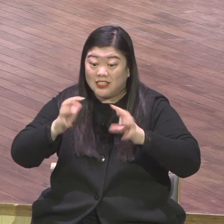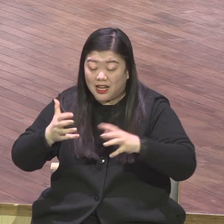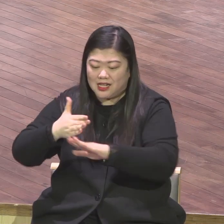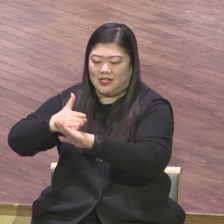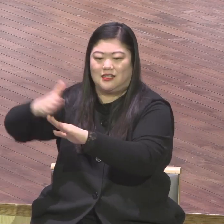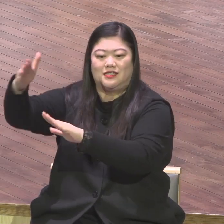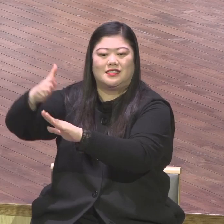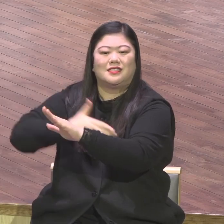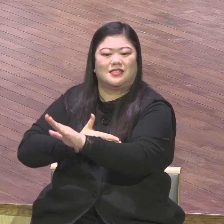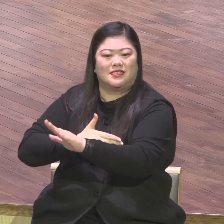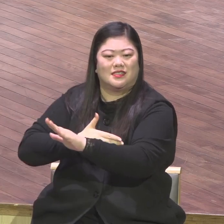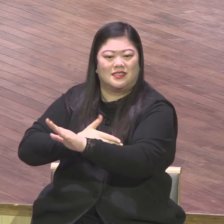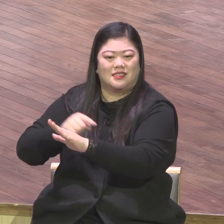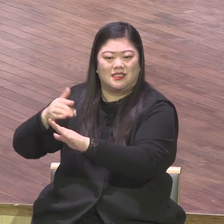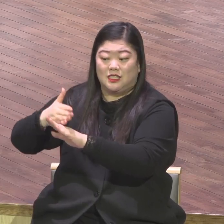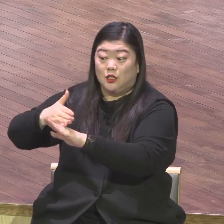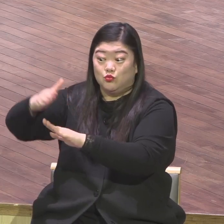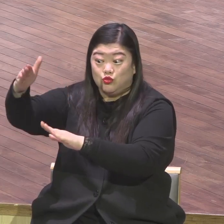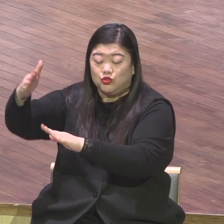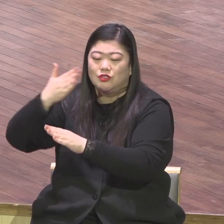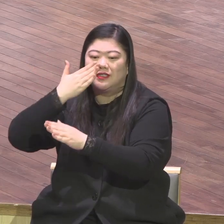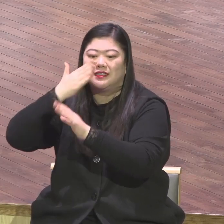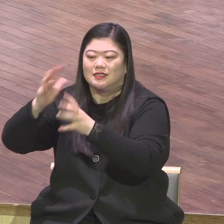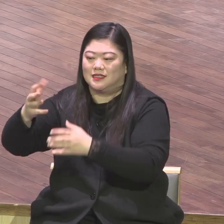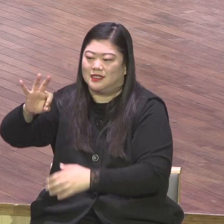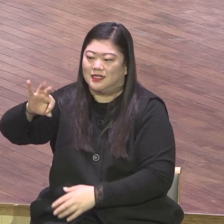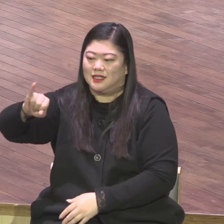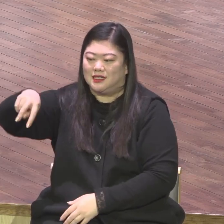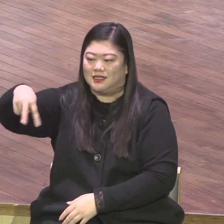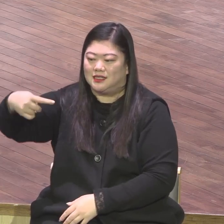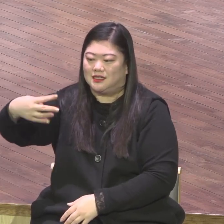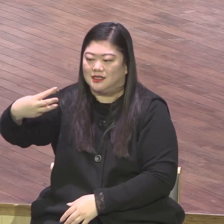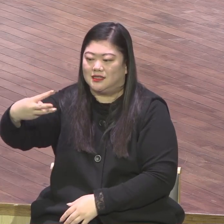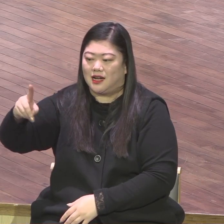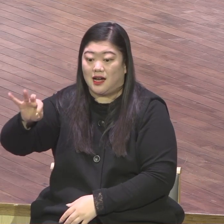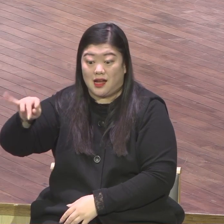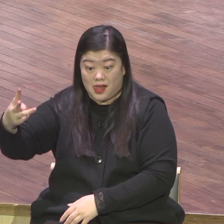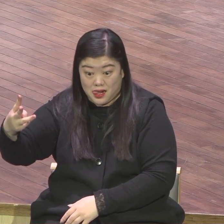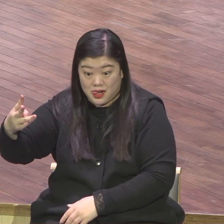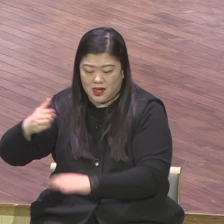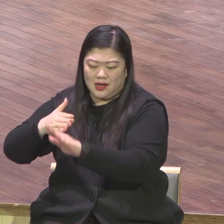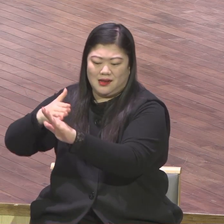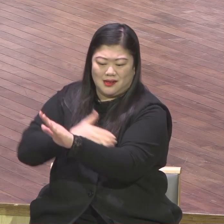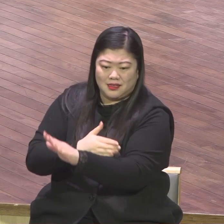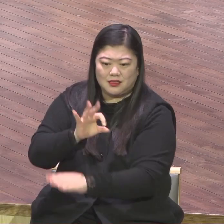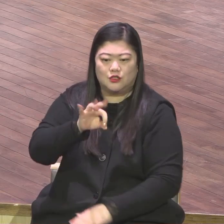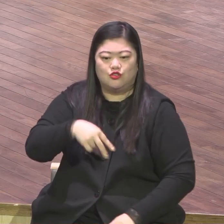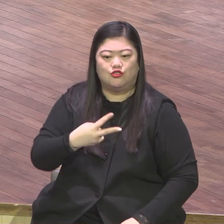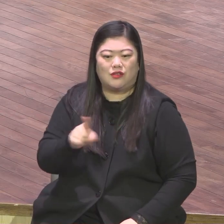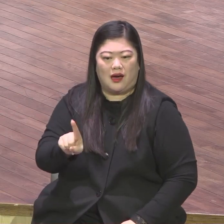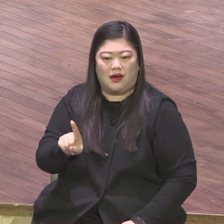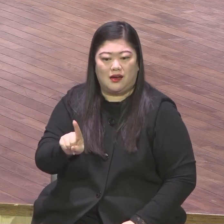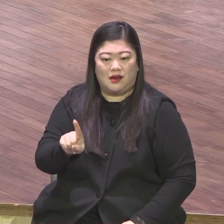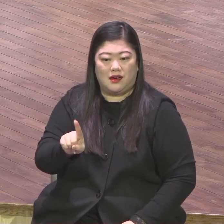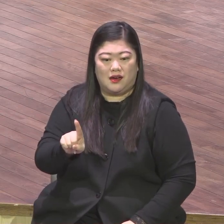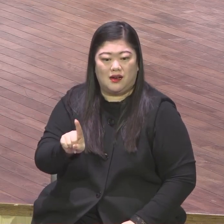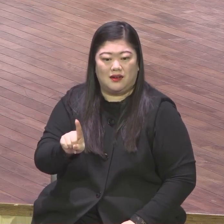핵심인데 하나님의 궁극적 목적은 뭐냐 심판이 아니에요 심판이 핵심인데